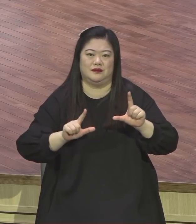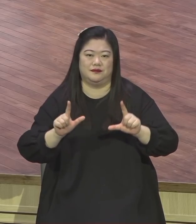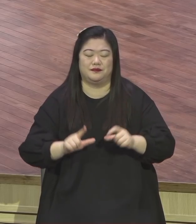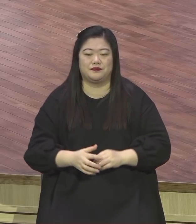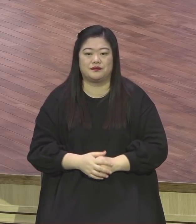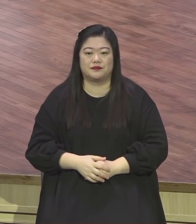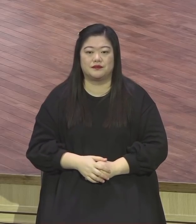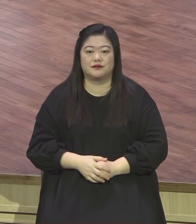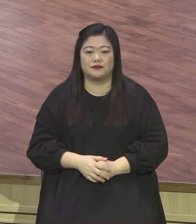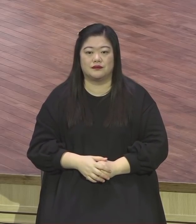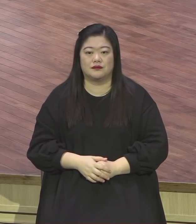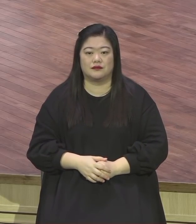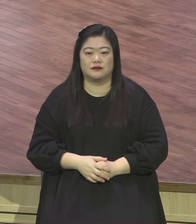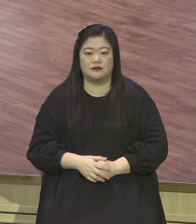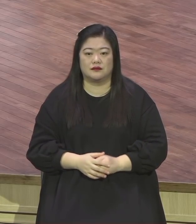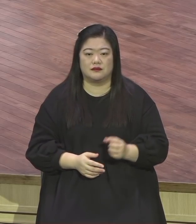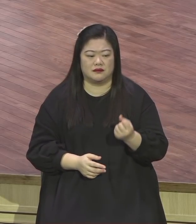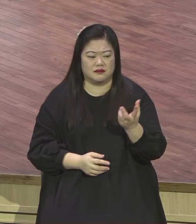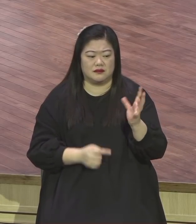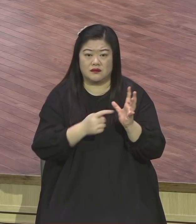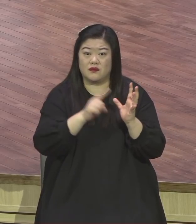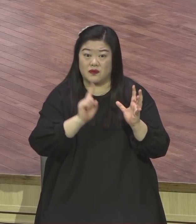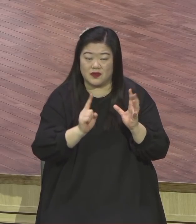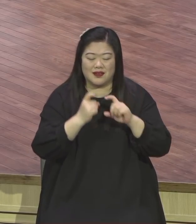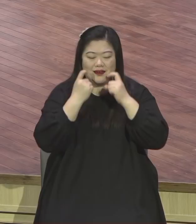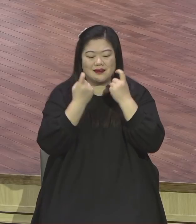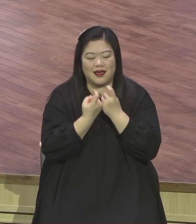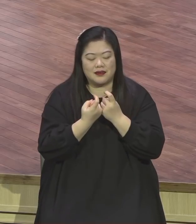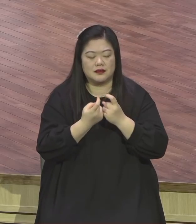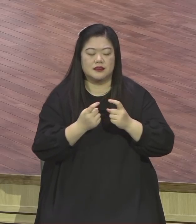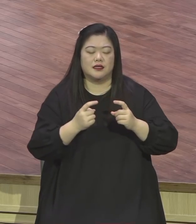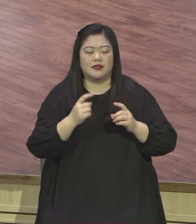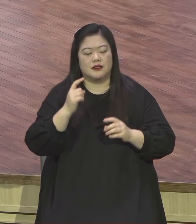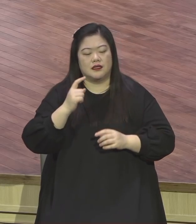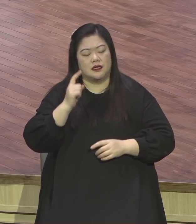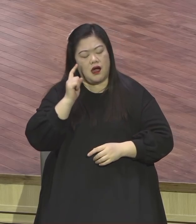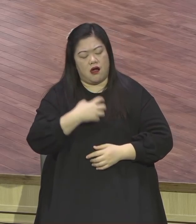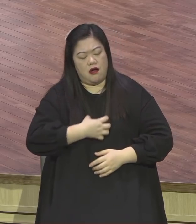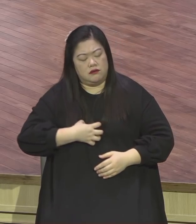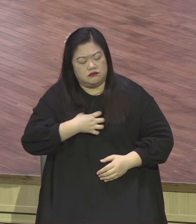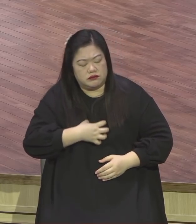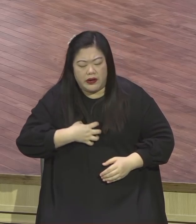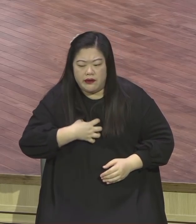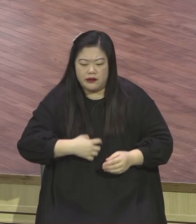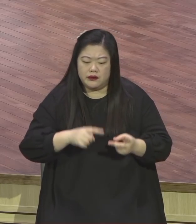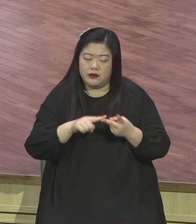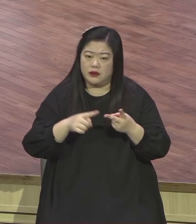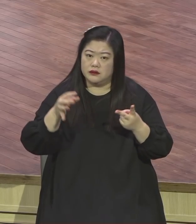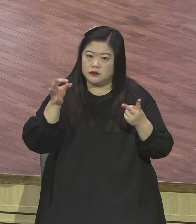이런 바로 세상의 염려 세상의 재물 세상의 유혹 그랬어요